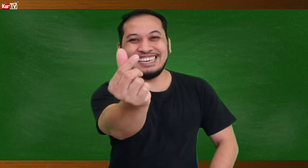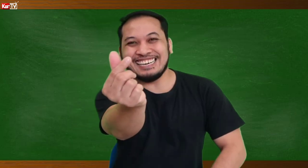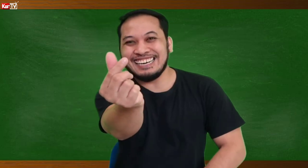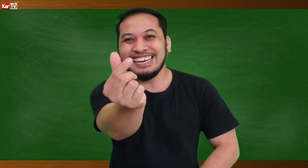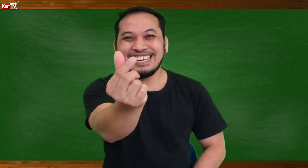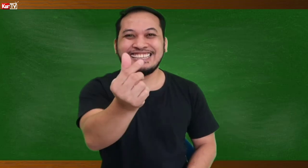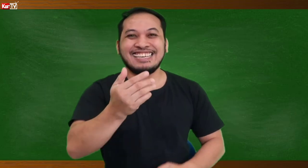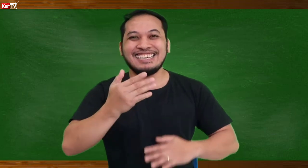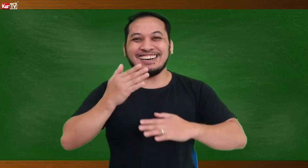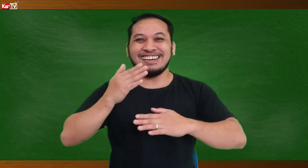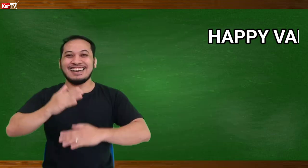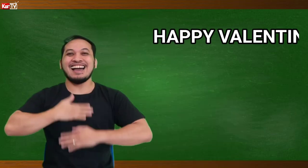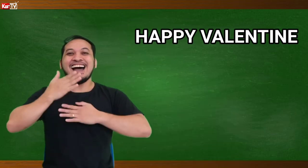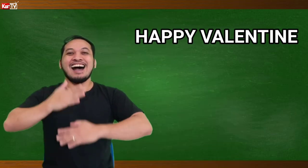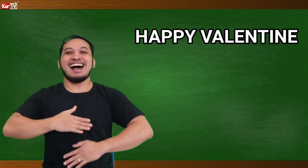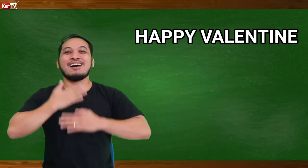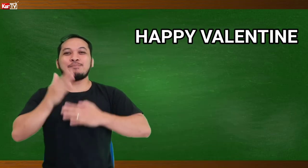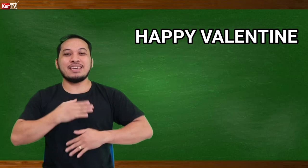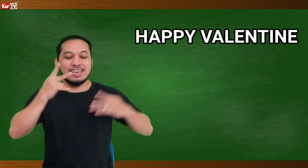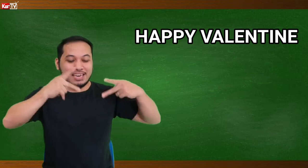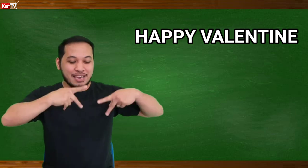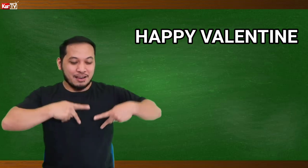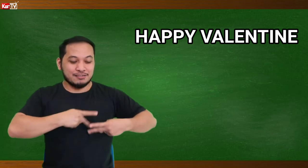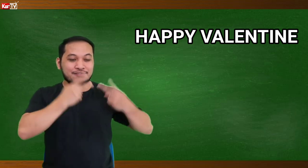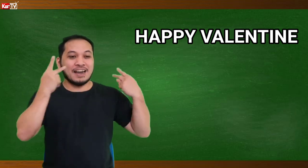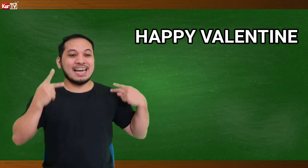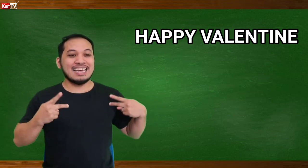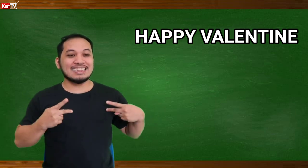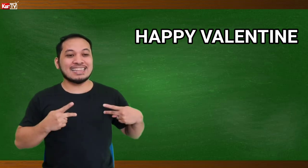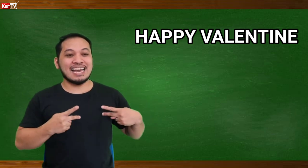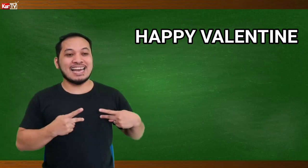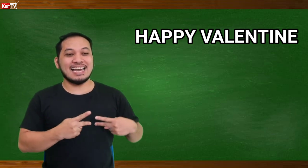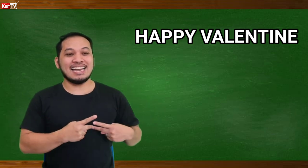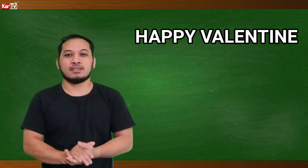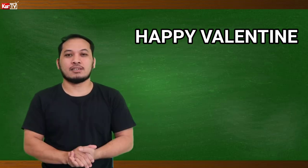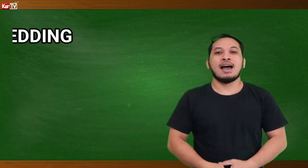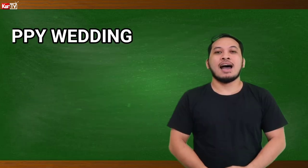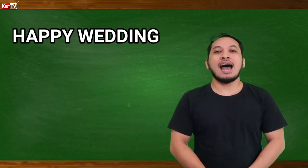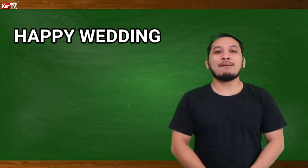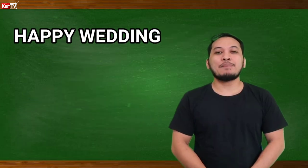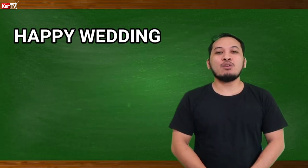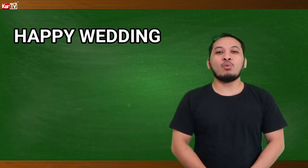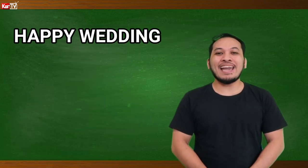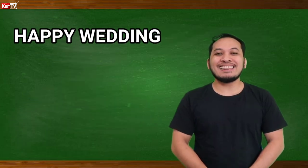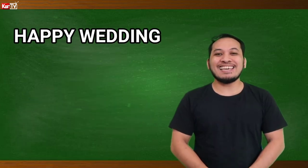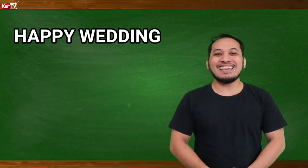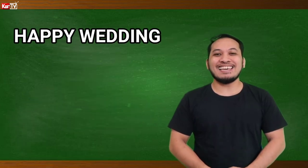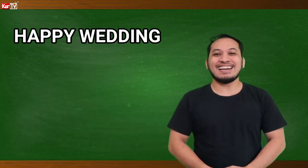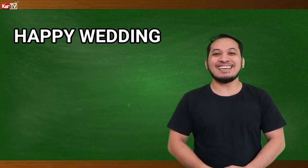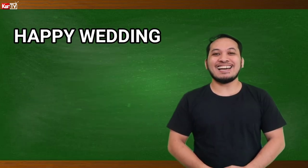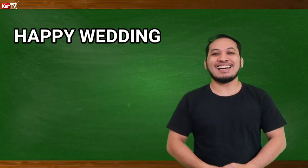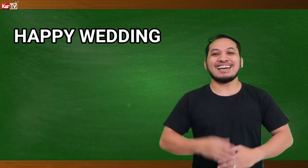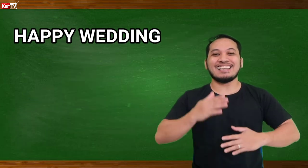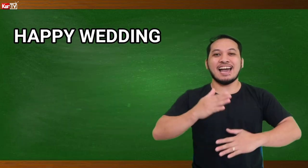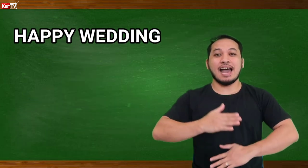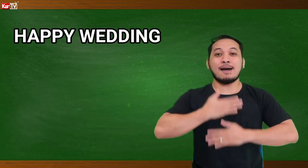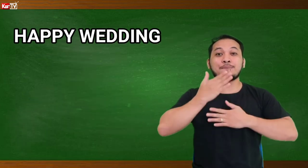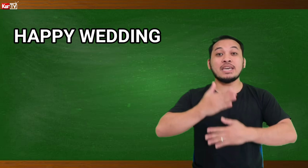Hindi yun ah. Happy Valentine. Happy Wedding. Ayan. Happy.